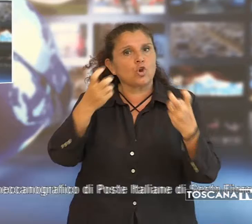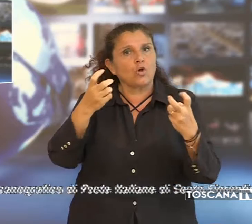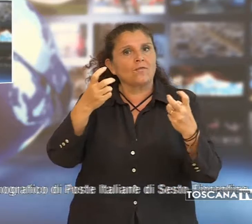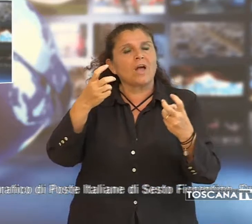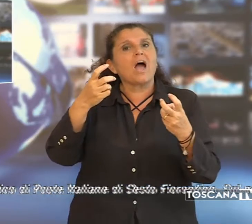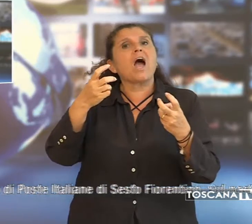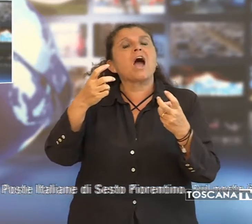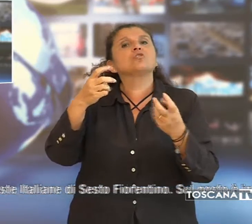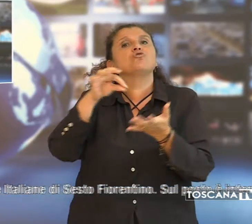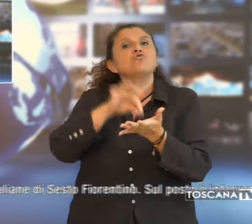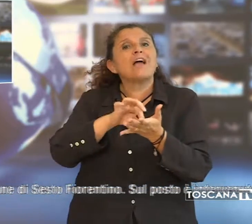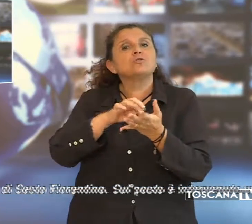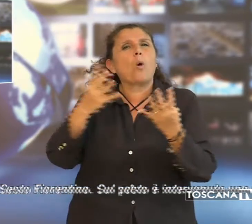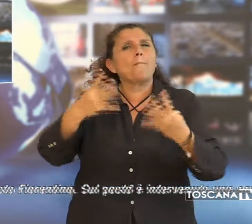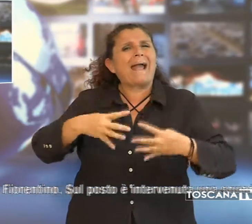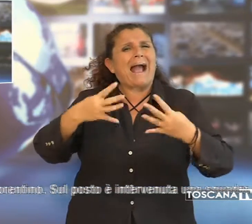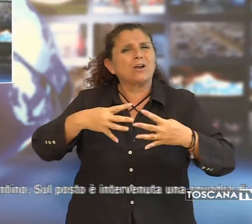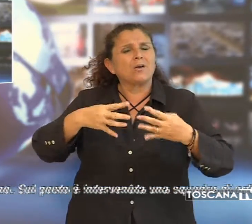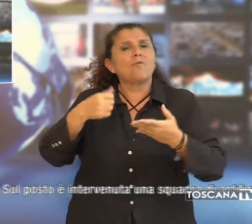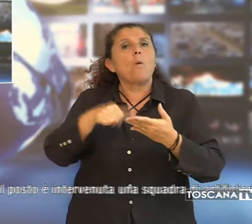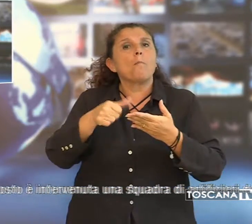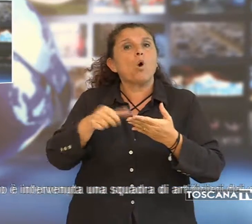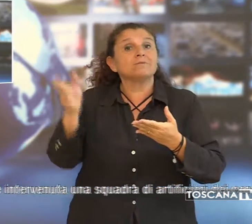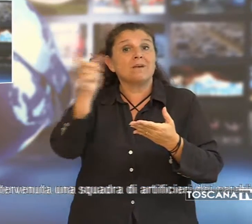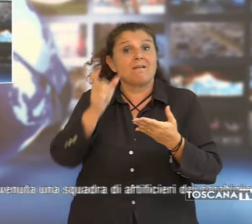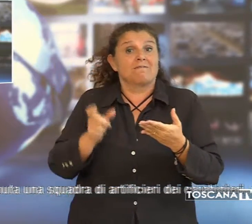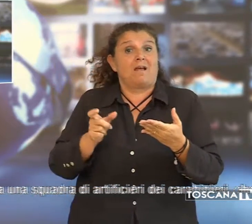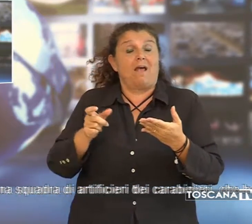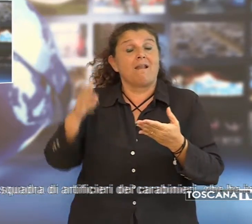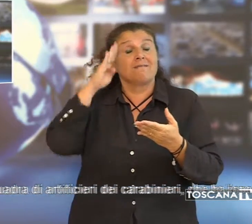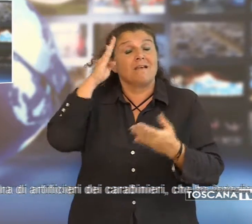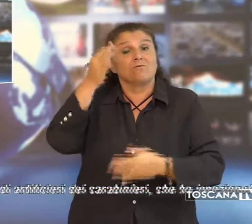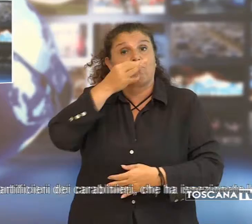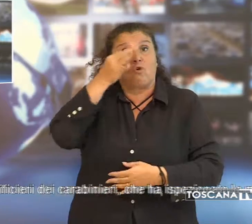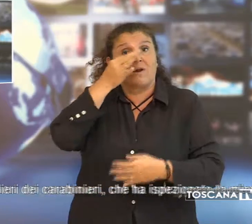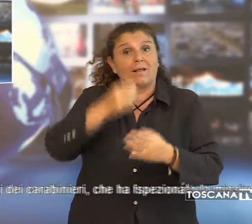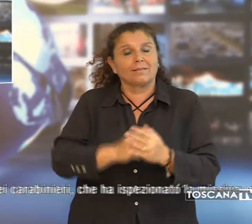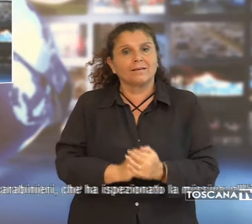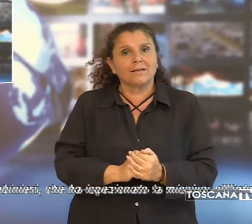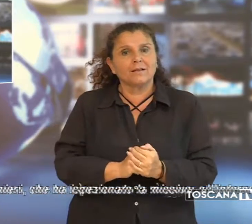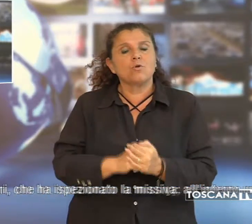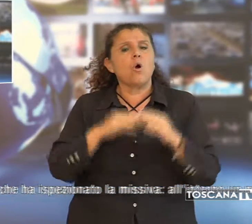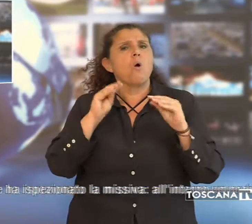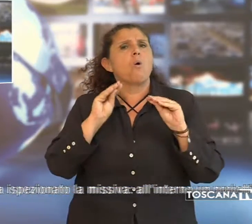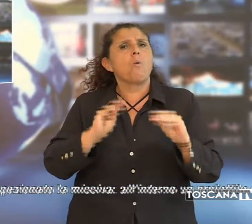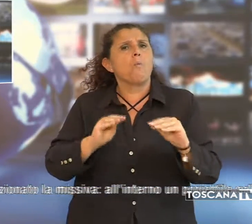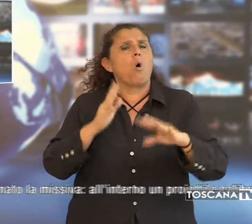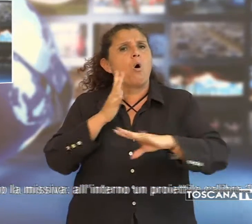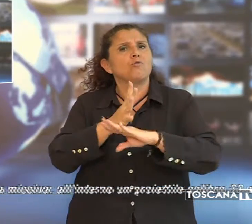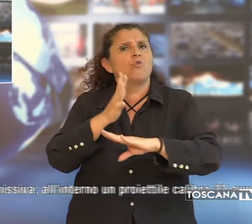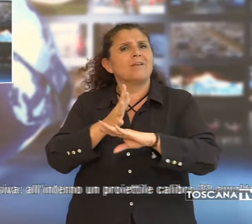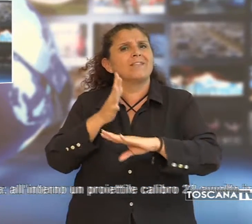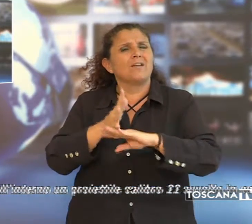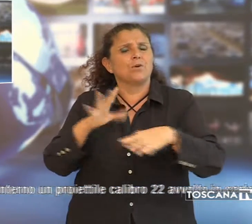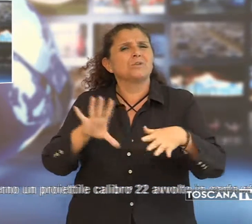centro meccanografico di poste italiane di Sesto Fiorentino. Sul posto è intervenuta